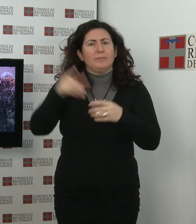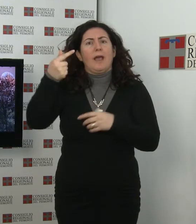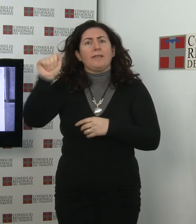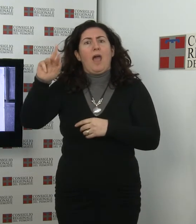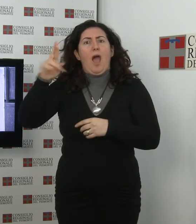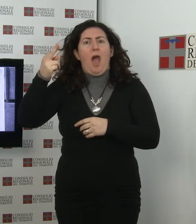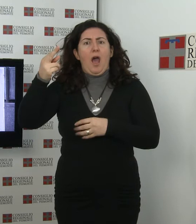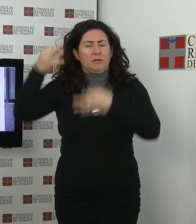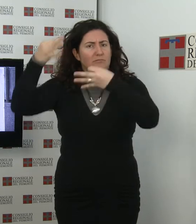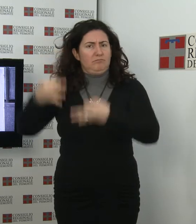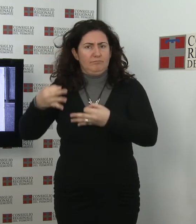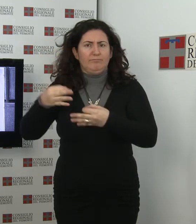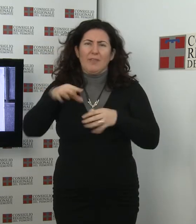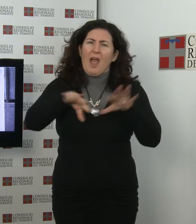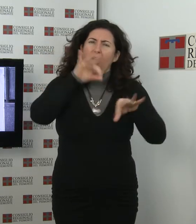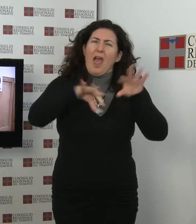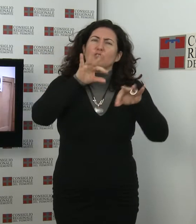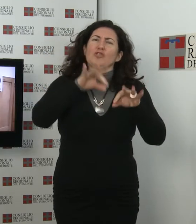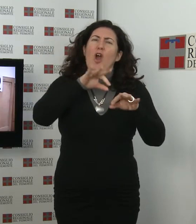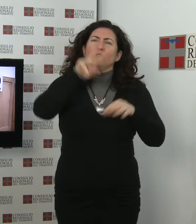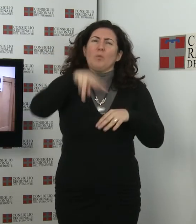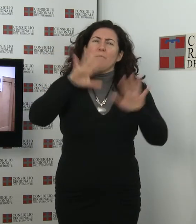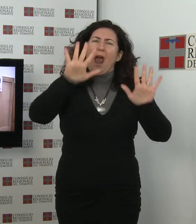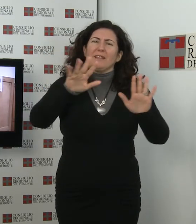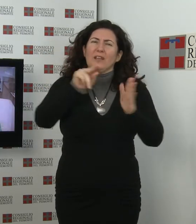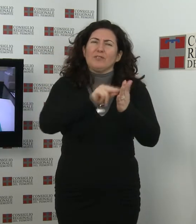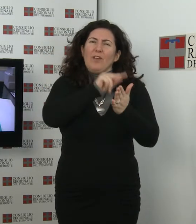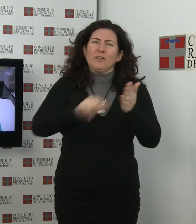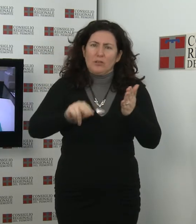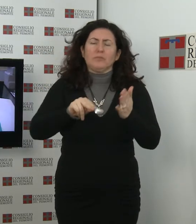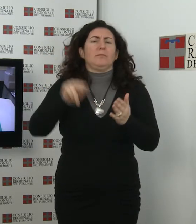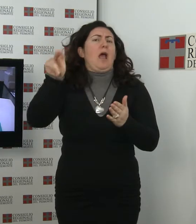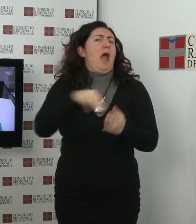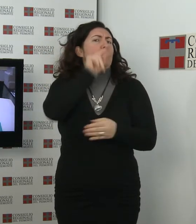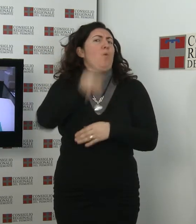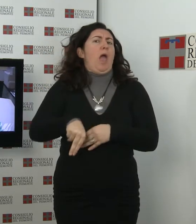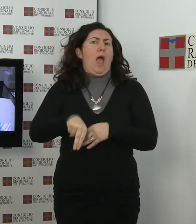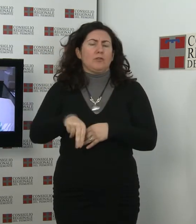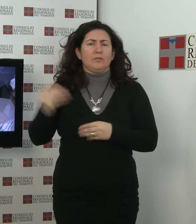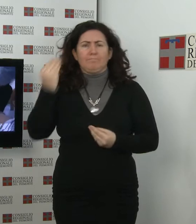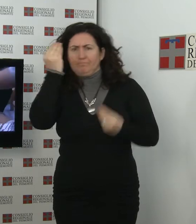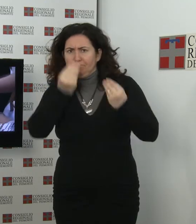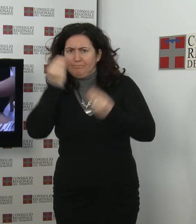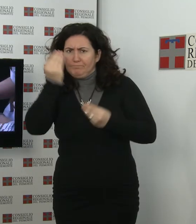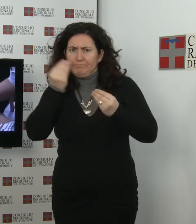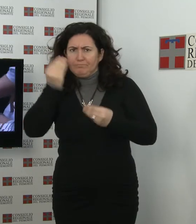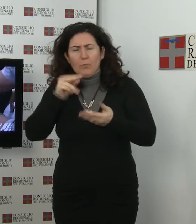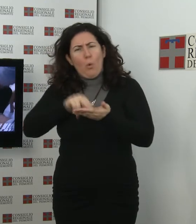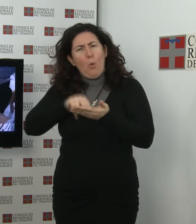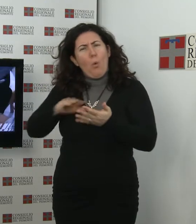ha annullato l'esito delle elezioni regionali del 2010, ha ritenuto che, sulla scorta del parere degli uffici, sia opportuno limitare l'attività